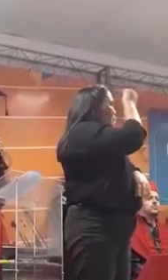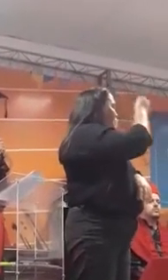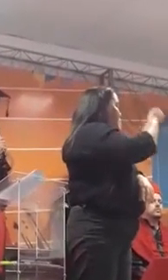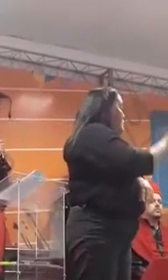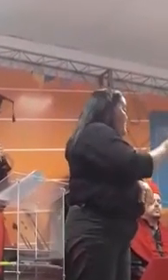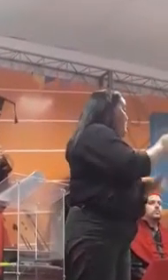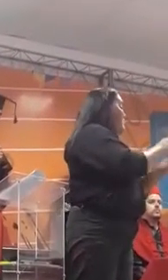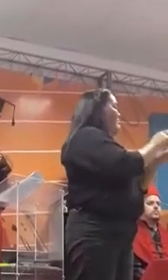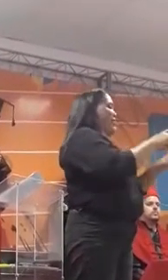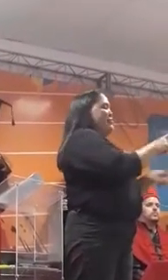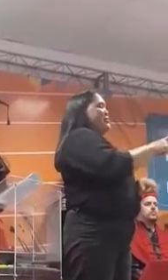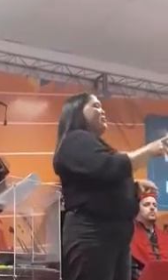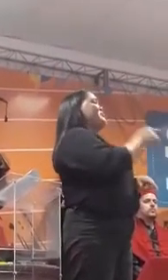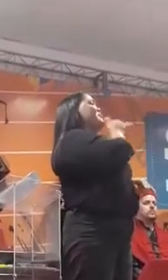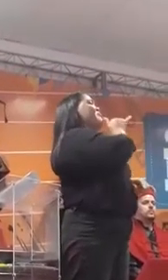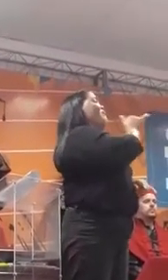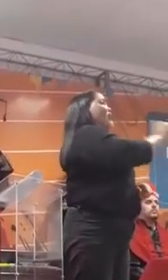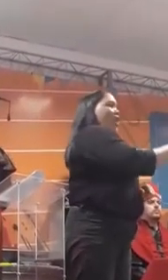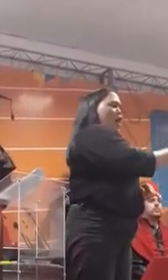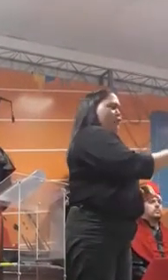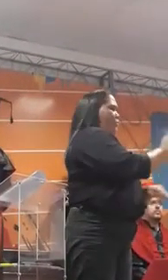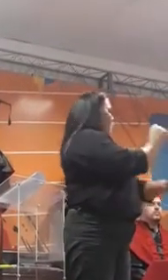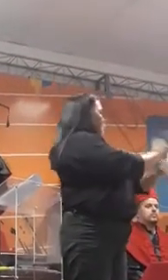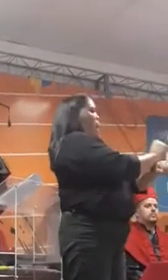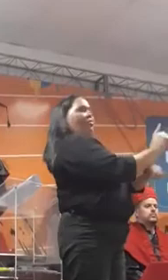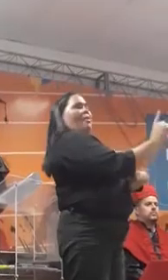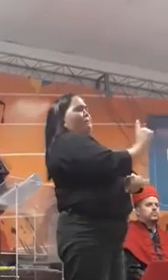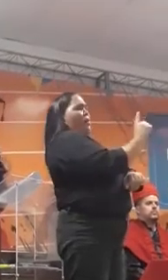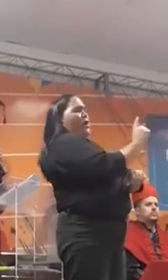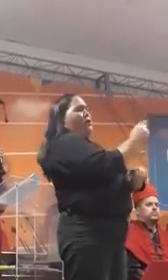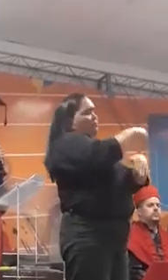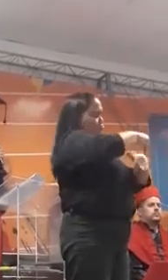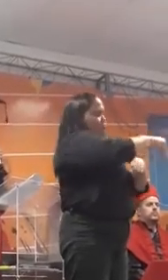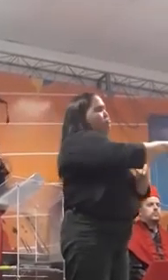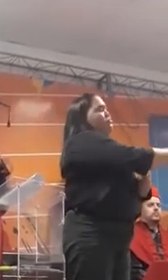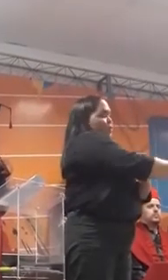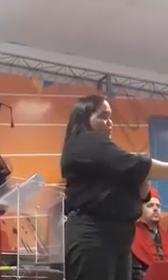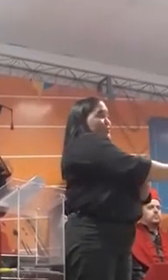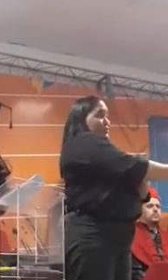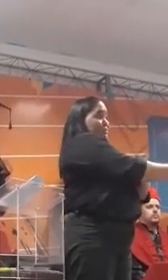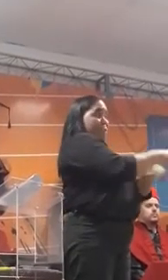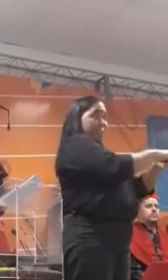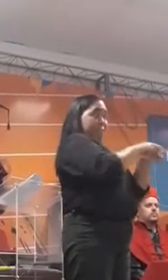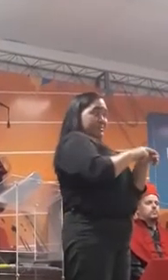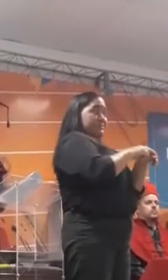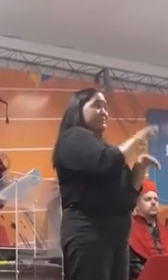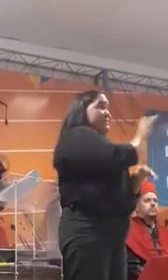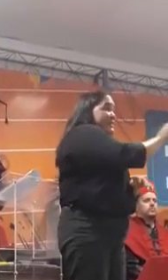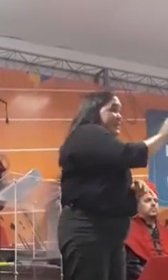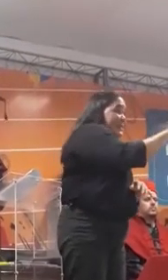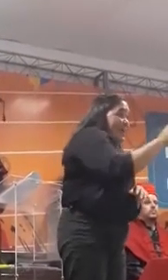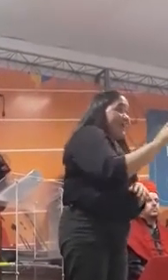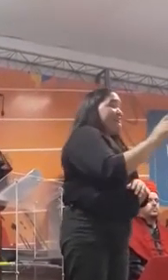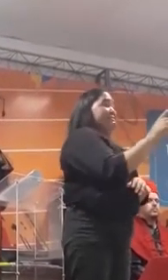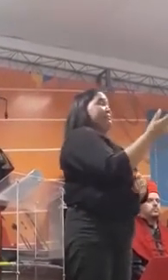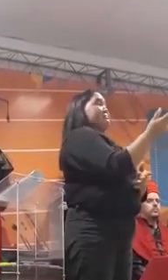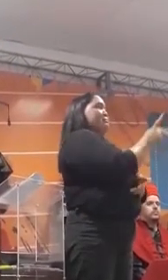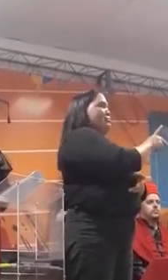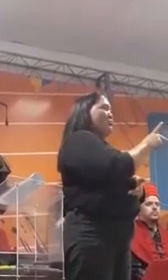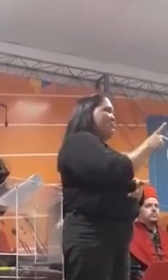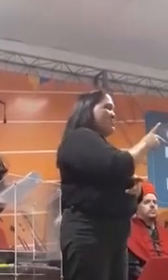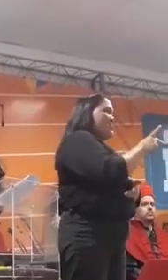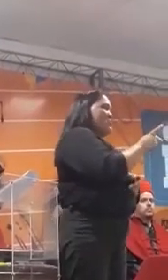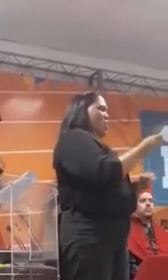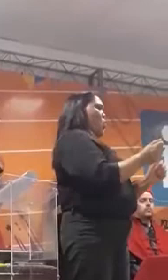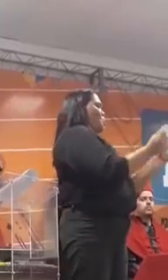continuarmos em frente. agradecemos a cada um e a cada uma de vocês que tiveram sala de aula junto com a gente.